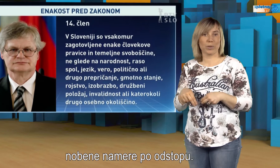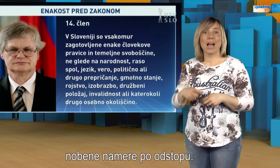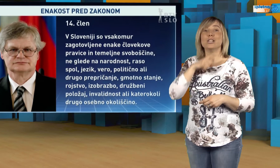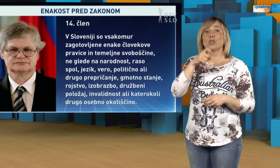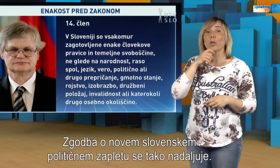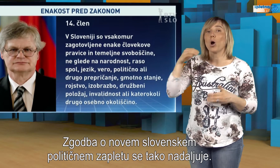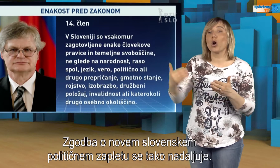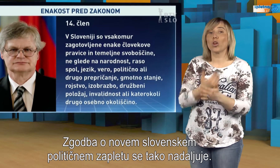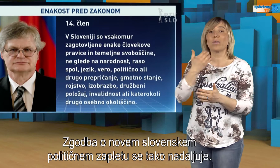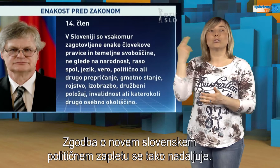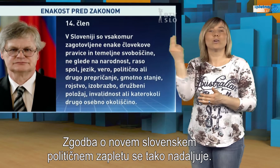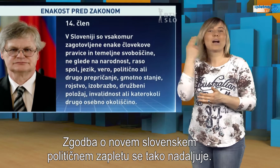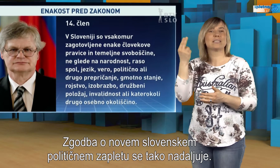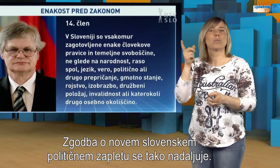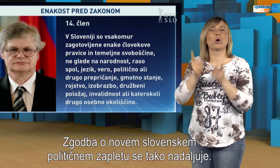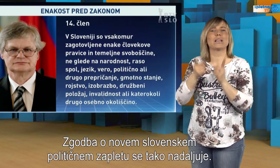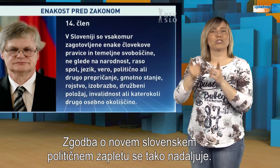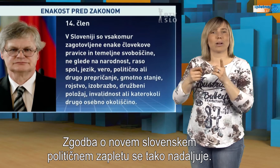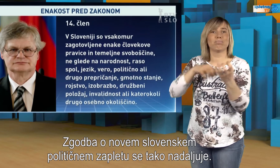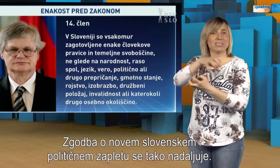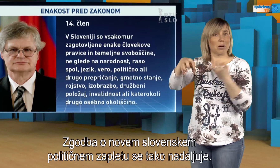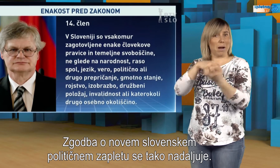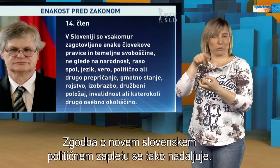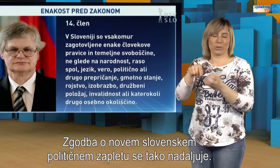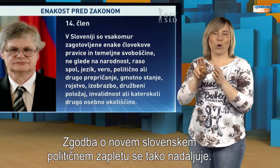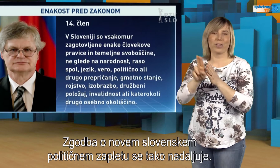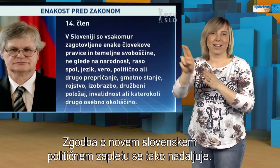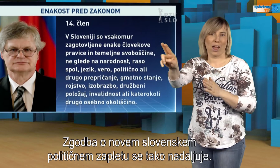Zgodbo v novem slovenskem političnem zapletu se tako nadaljuje.